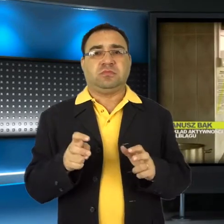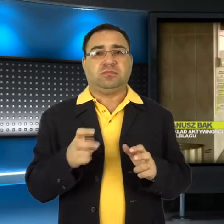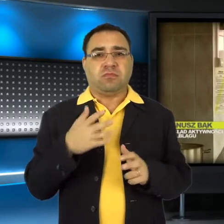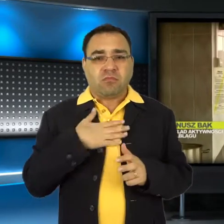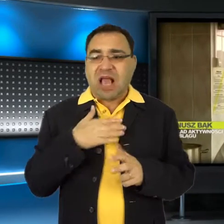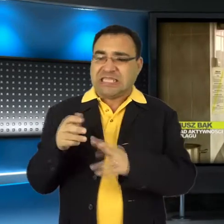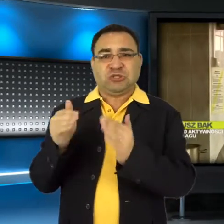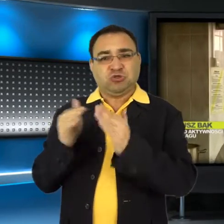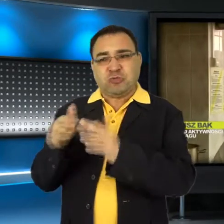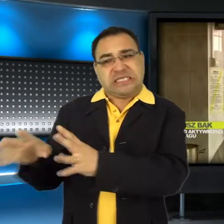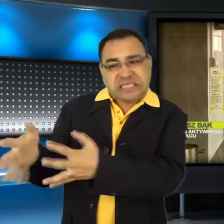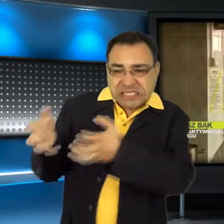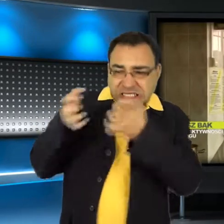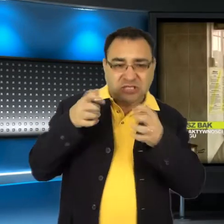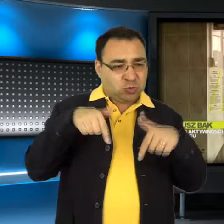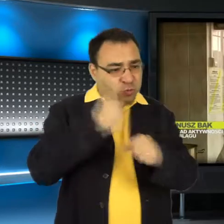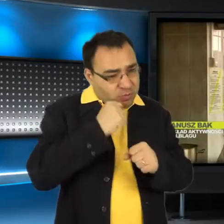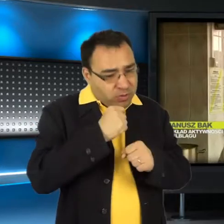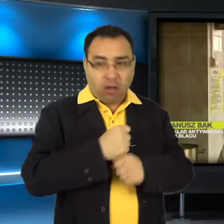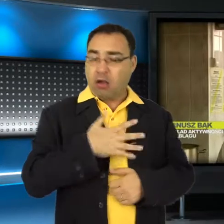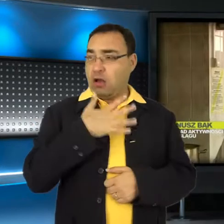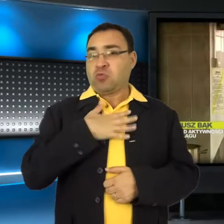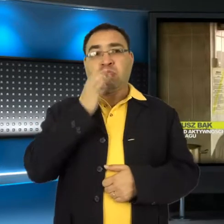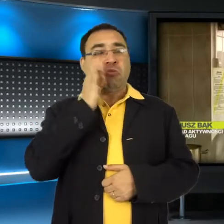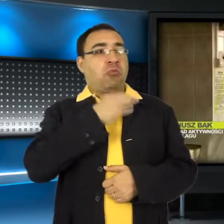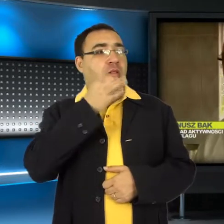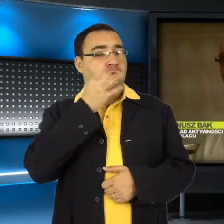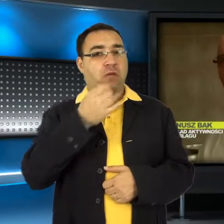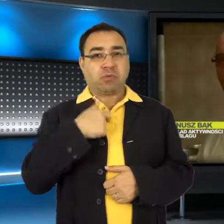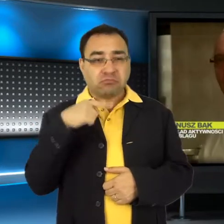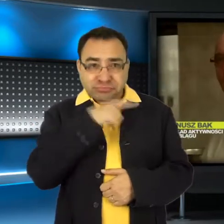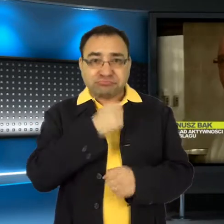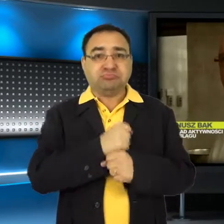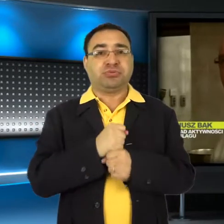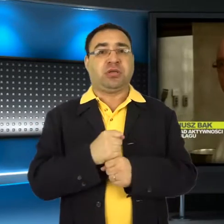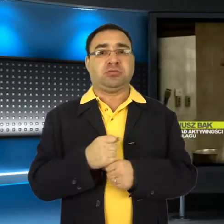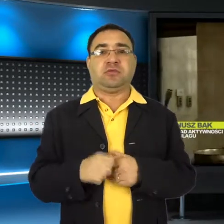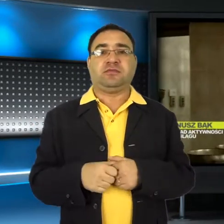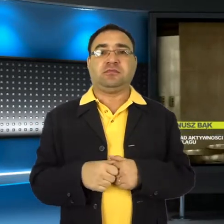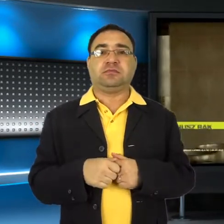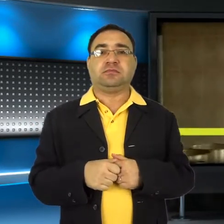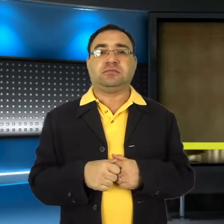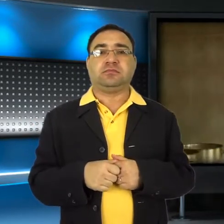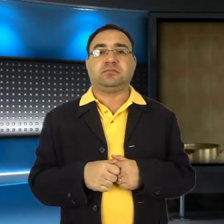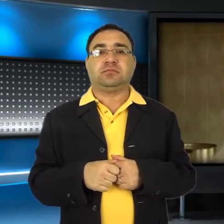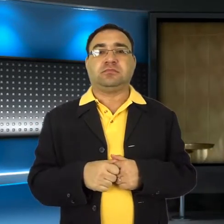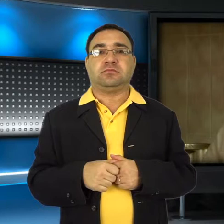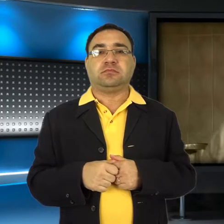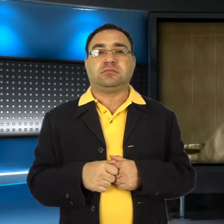ludzie po prostu są automatycznie z domu wyciągani i wtedy się czują właśnie potrzebni na jakimś konkretnym rynku pracy, prawda? Niepełnosprawnych,